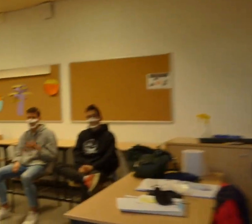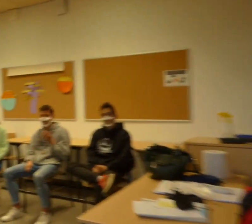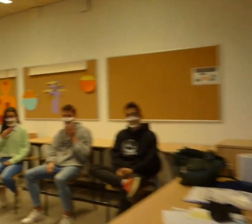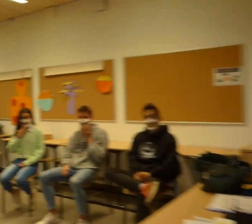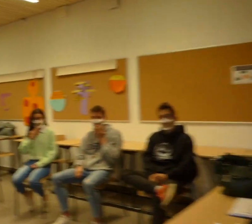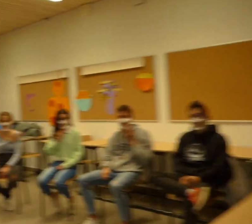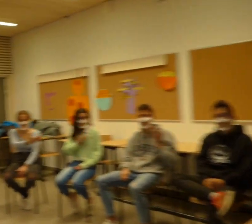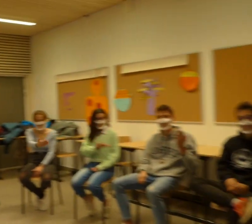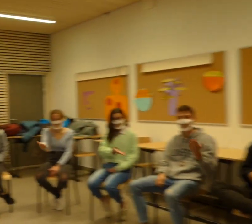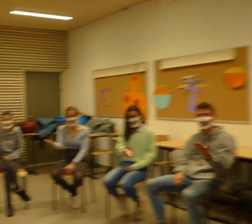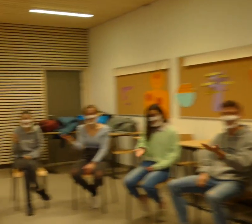Bonjour. Bonjour.